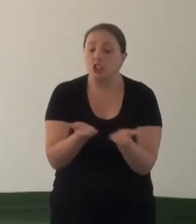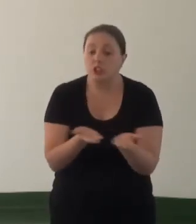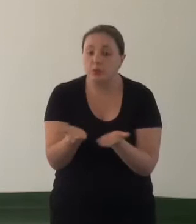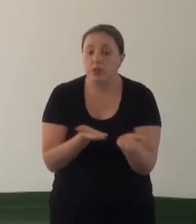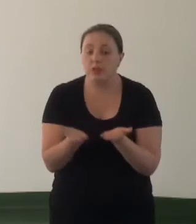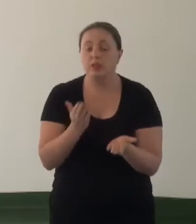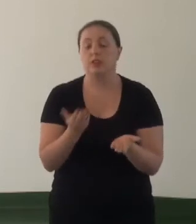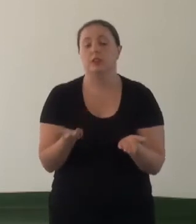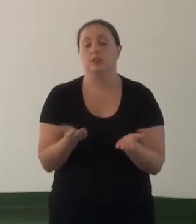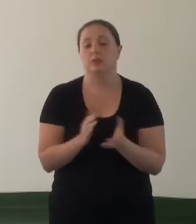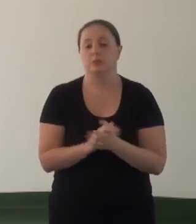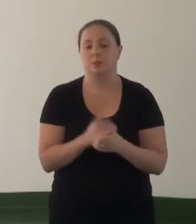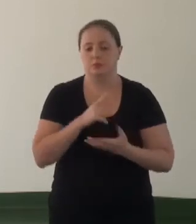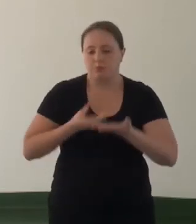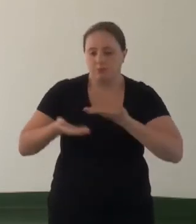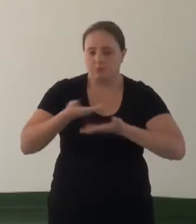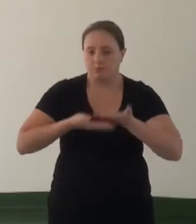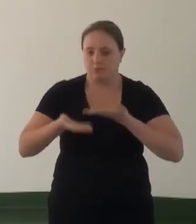intersetoralidade,